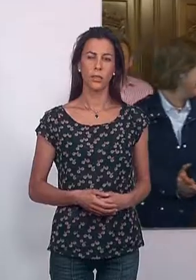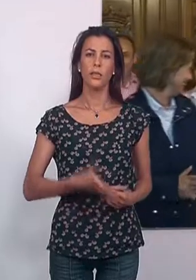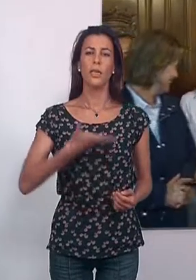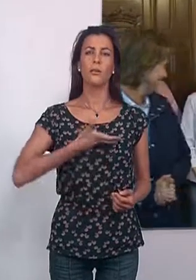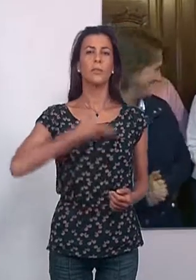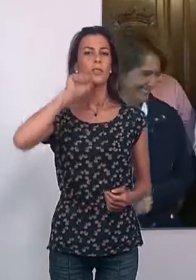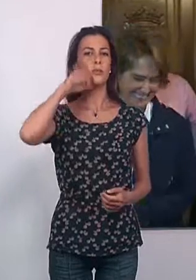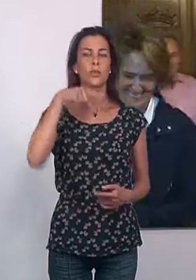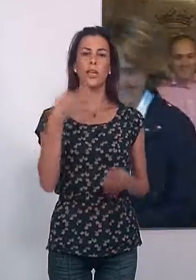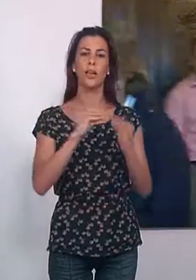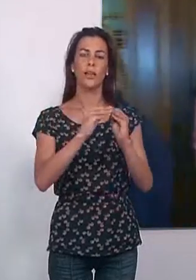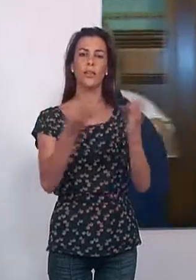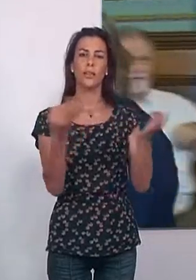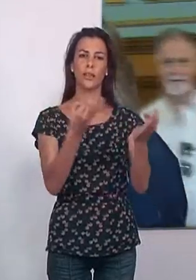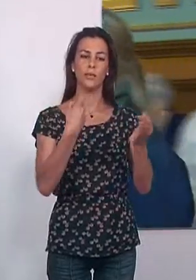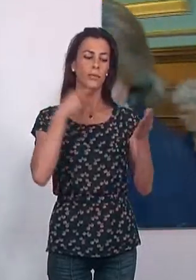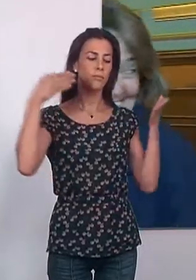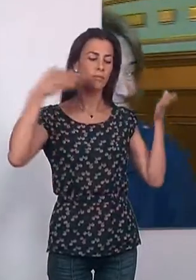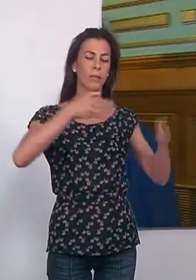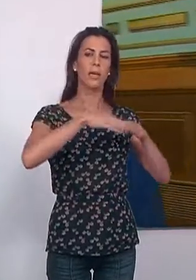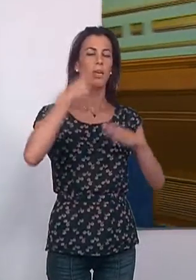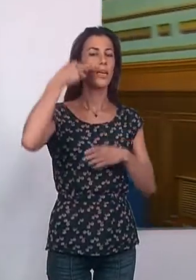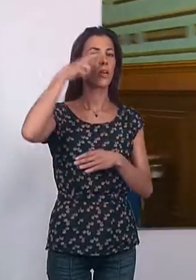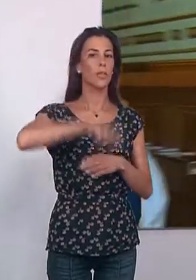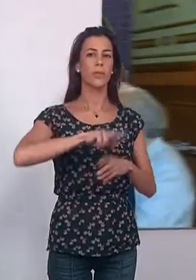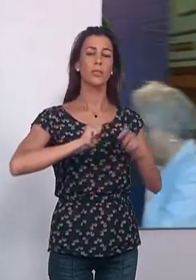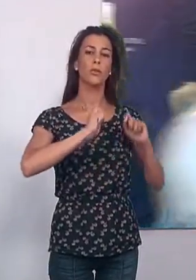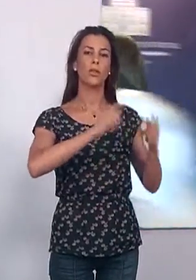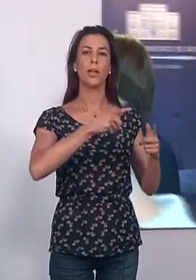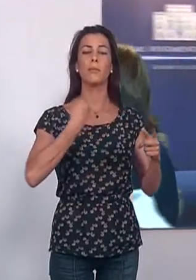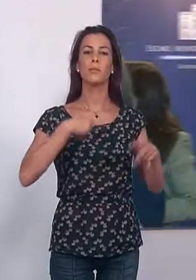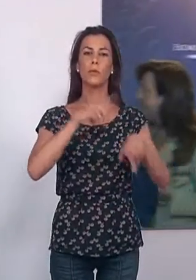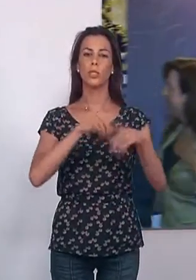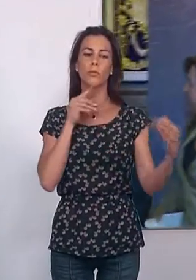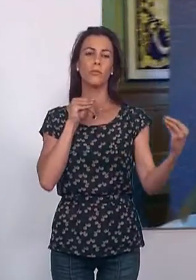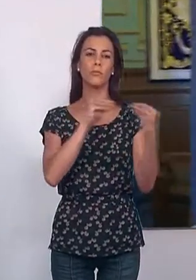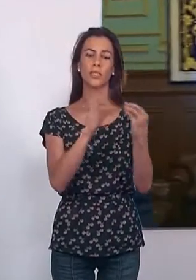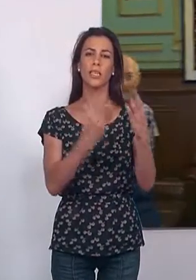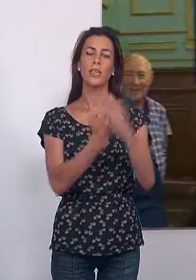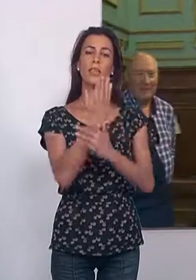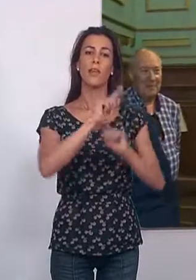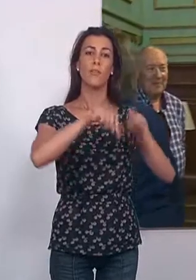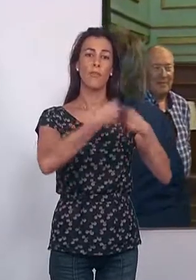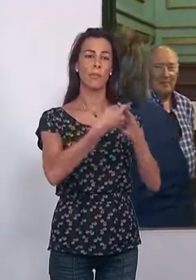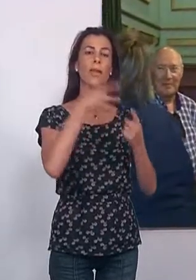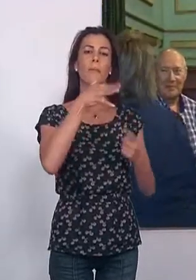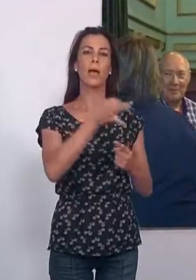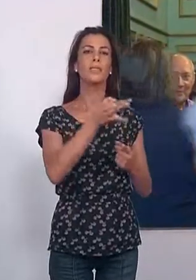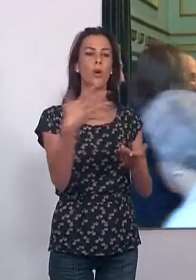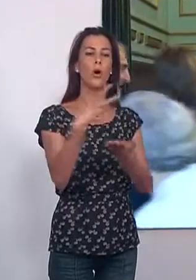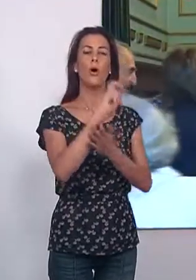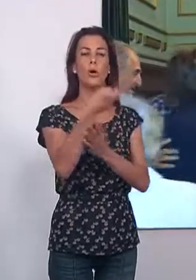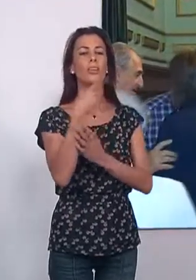El Ayuntamiento de Motril ha llevado a cabo un acto de reconocimiento, coincidiendo con el Día de las Familias a varias